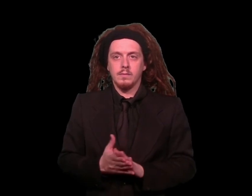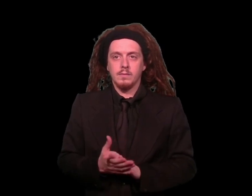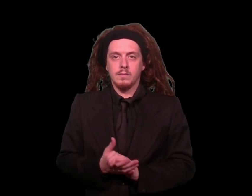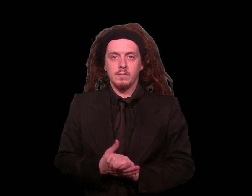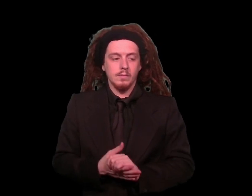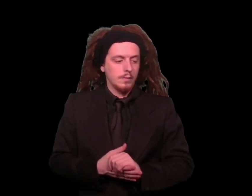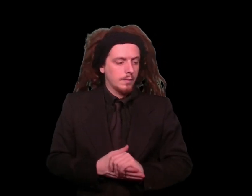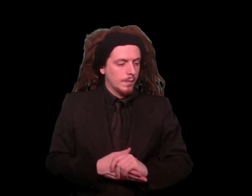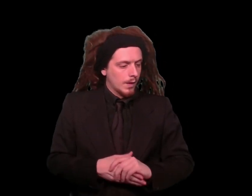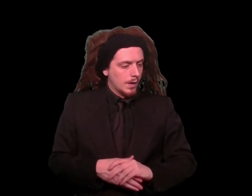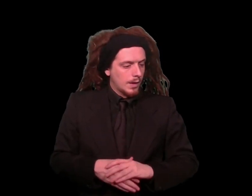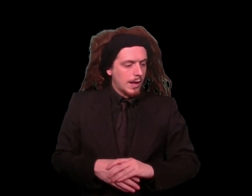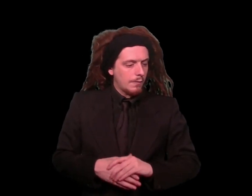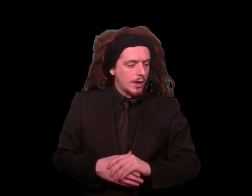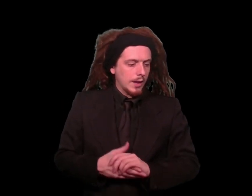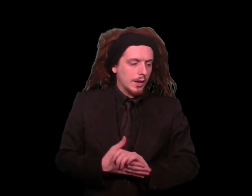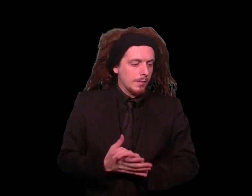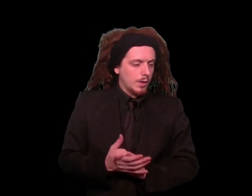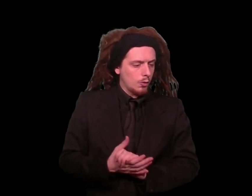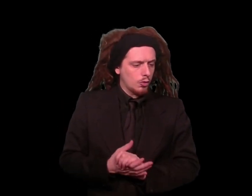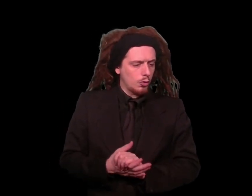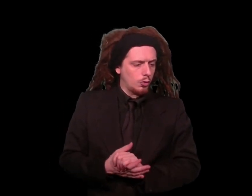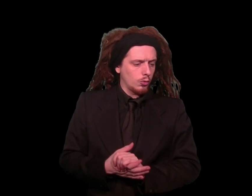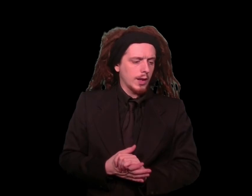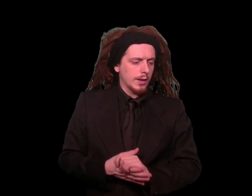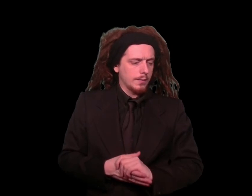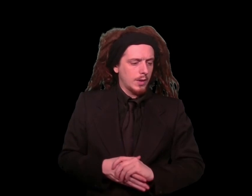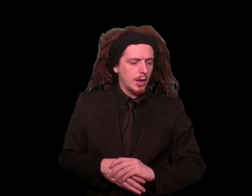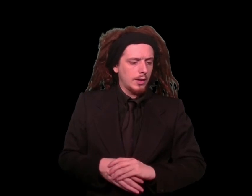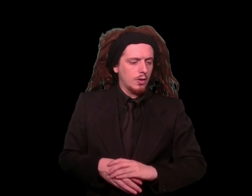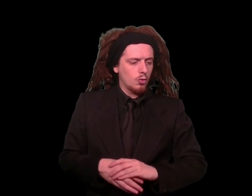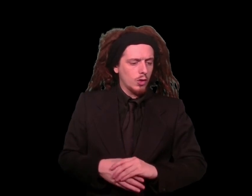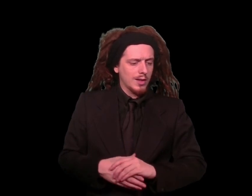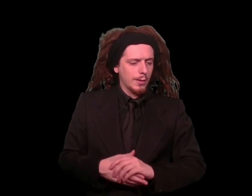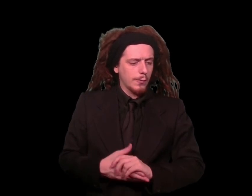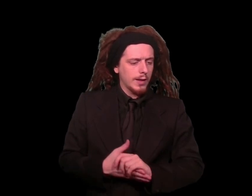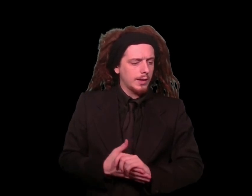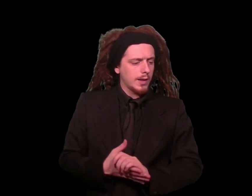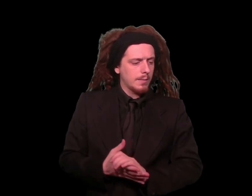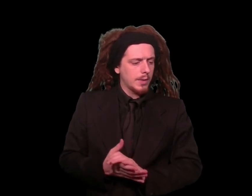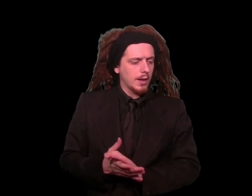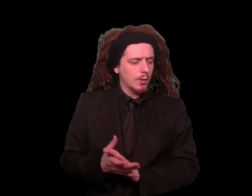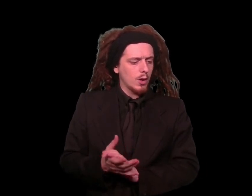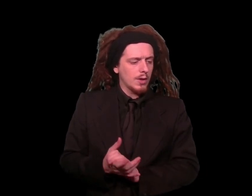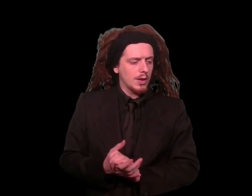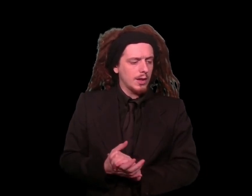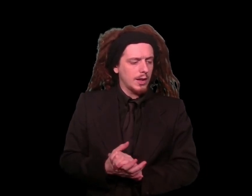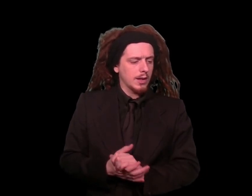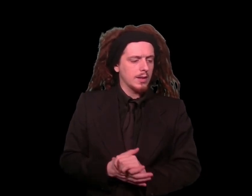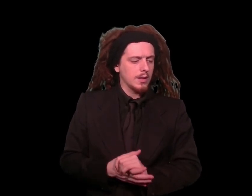articolo. Avvenire, io sculturae, il digiuno a staffetta per la nuova cittadinanza.